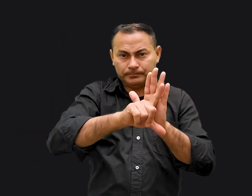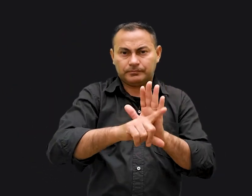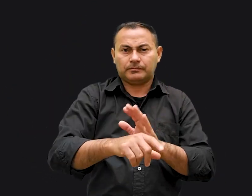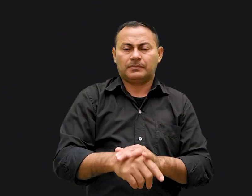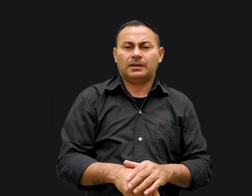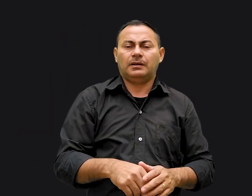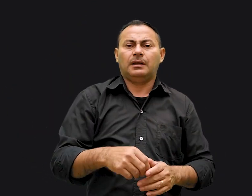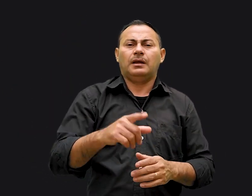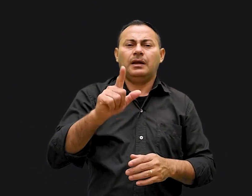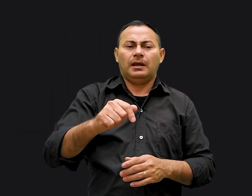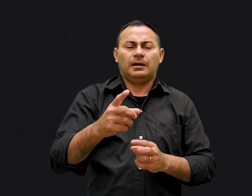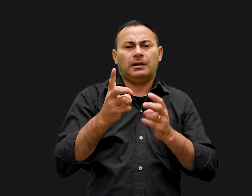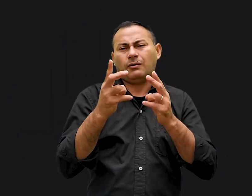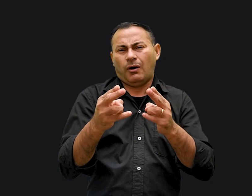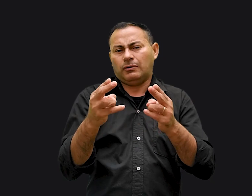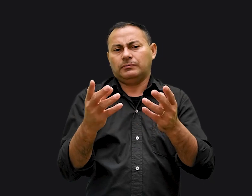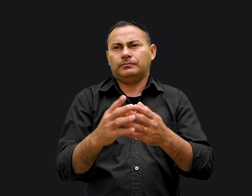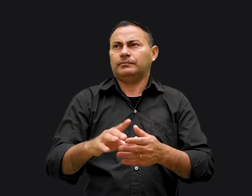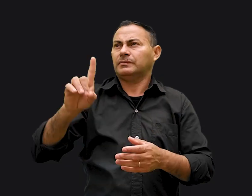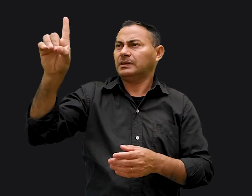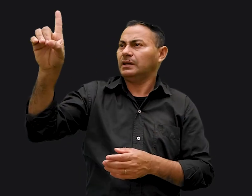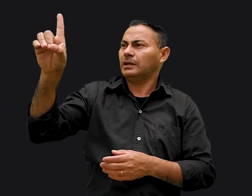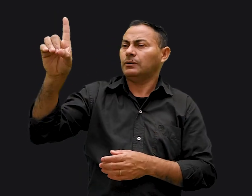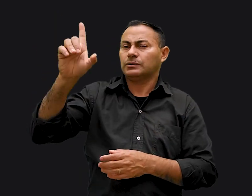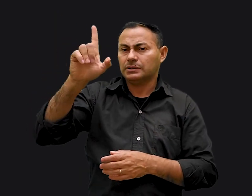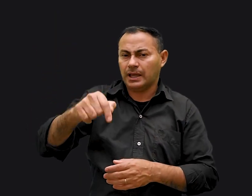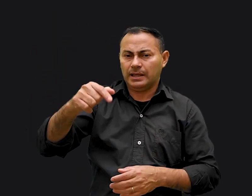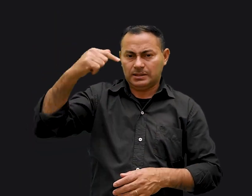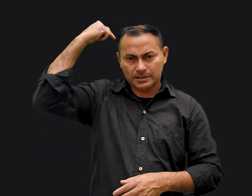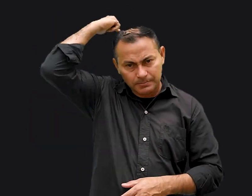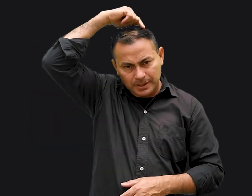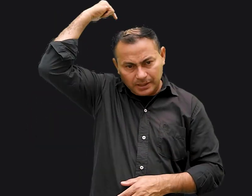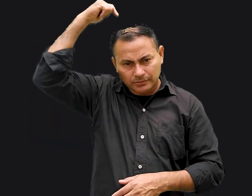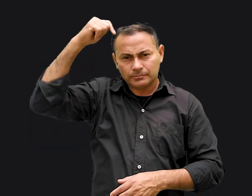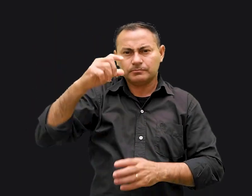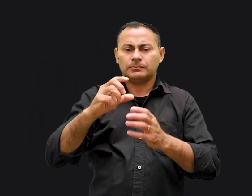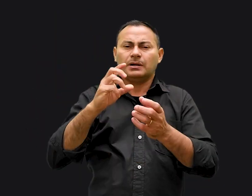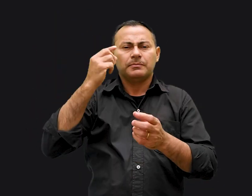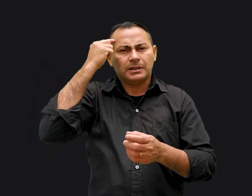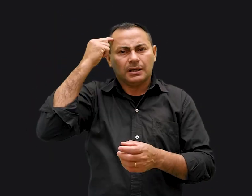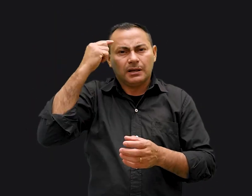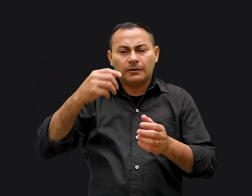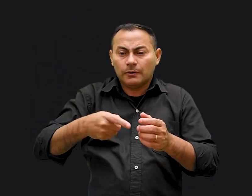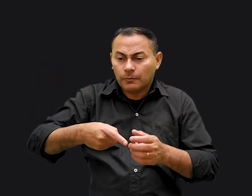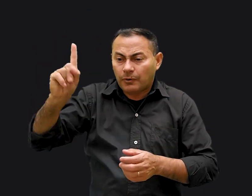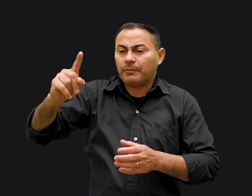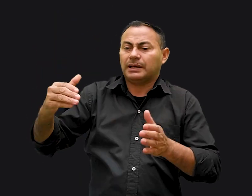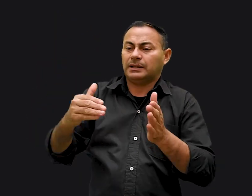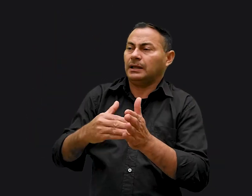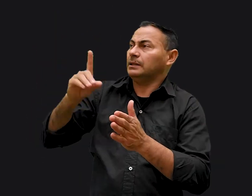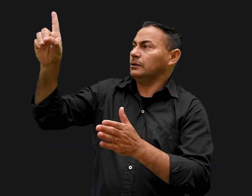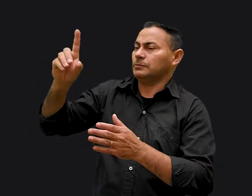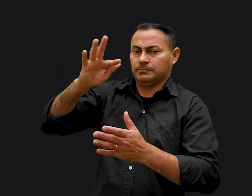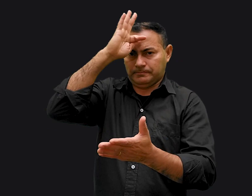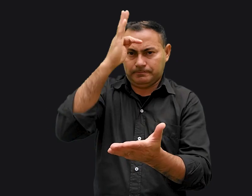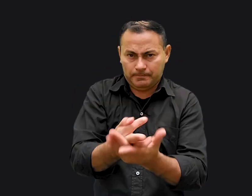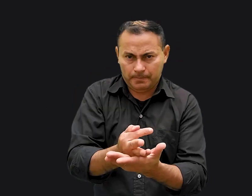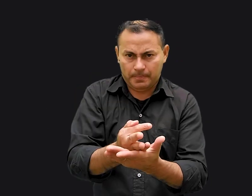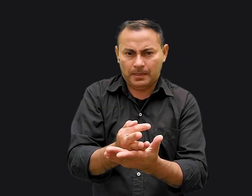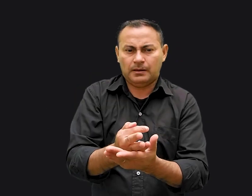é alguma coisa do tipo, Deus é espírito. Isto supõe que vamos até Deus pela fé. Sendo Deus